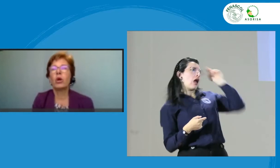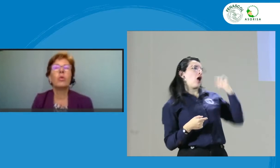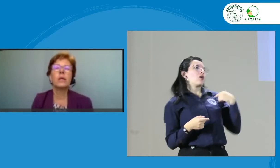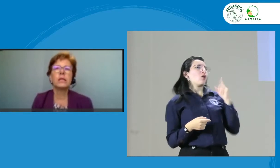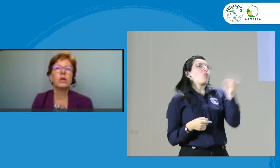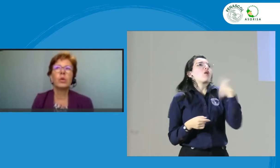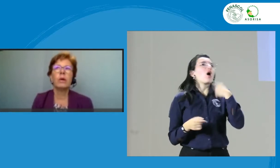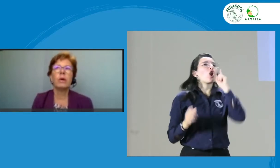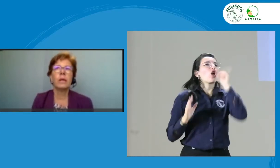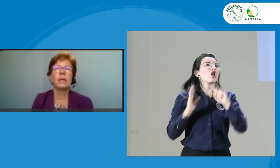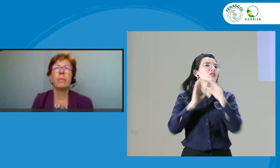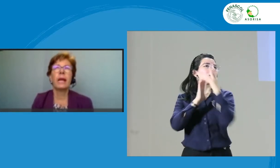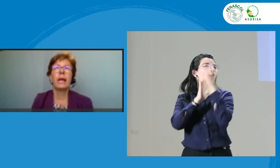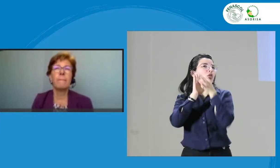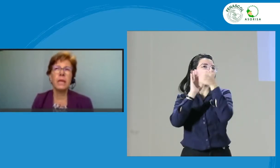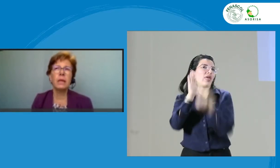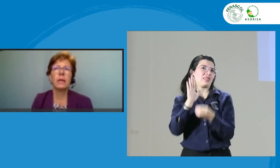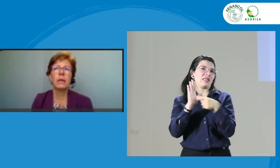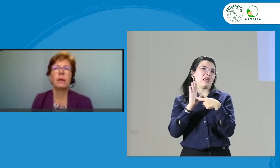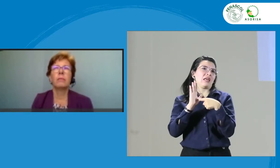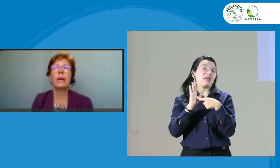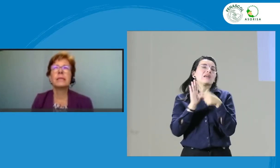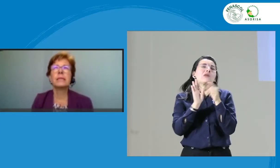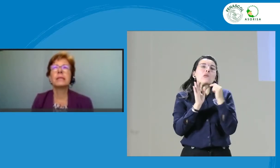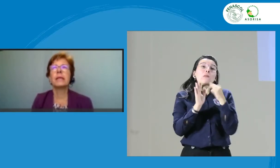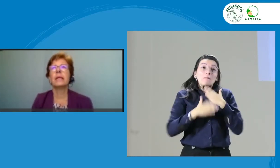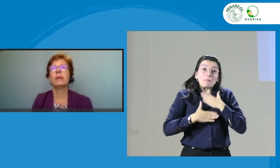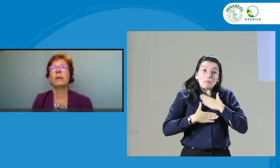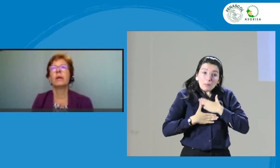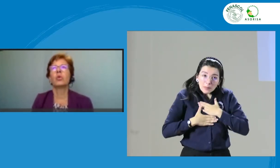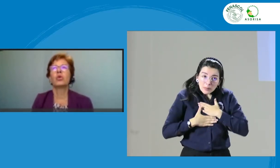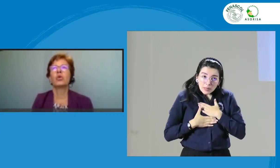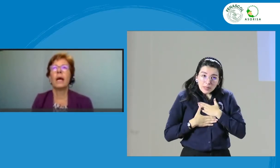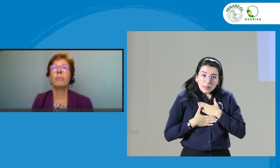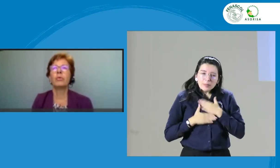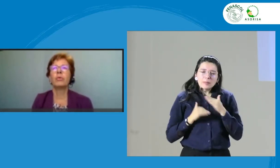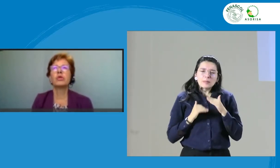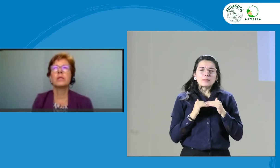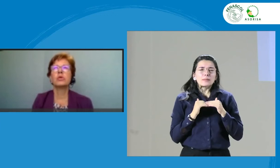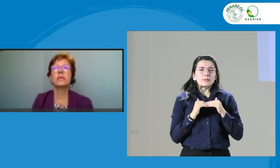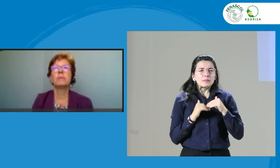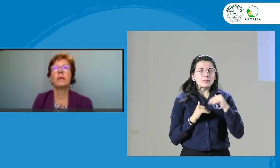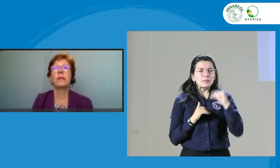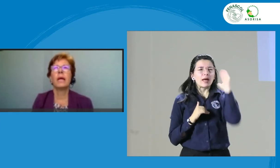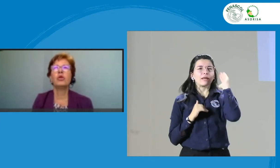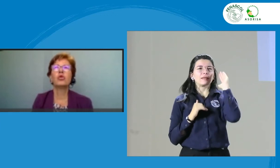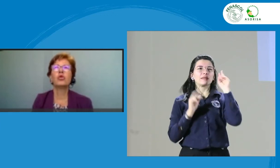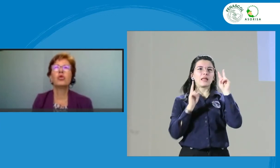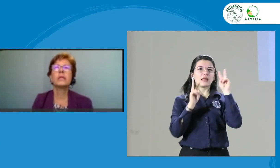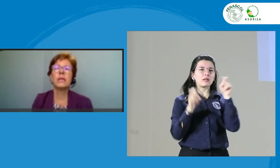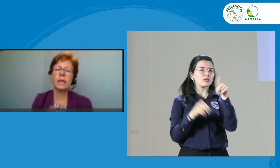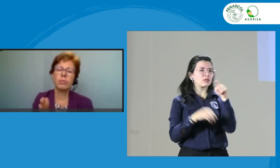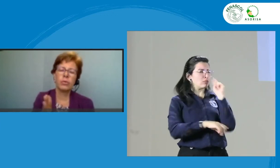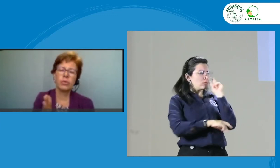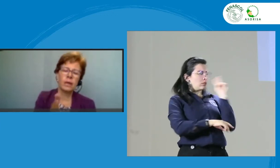como les digo nuevamente, para mí, más que encontrar procesos disciplinarios, yo quisiera que pudiéramos